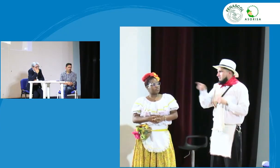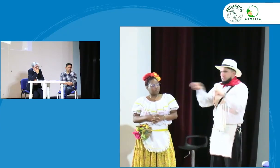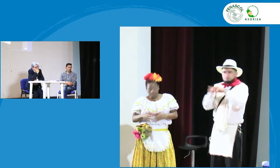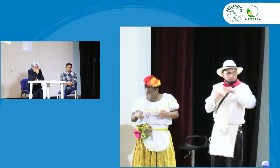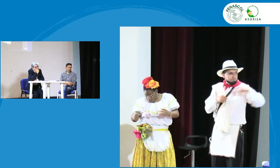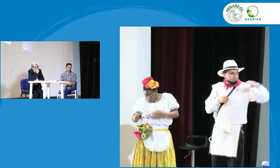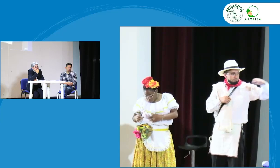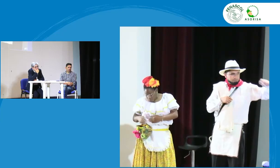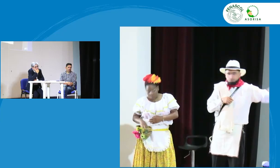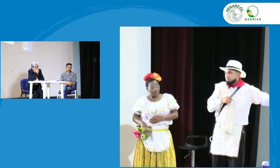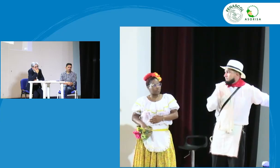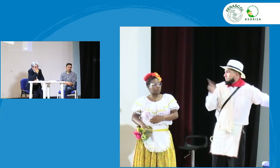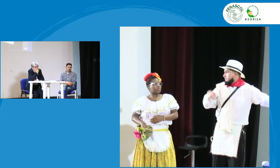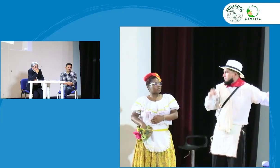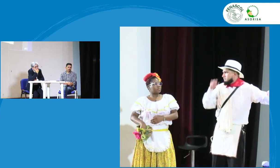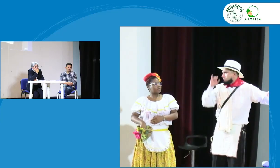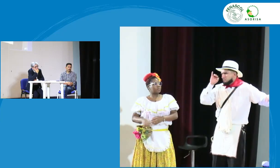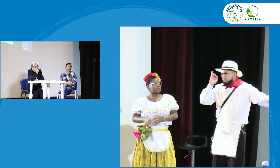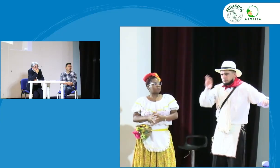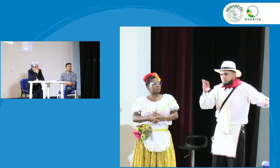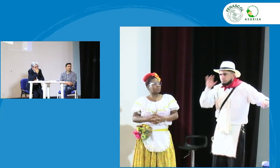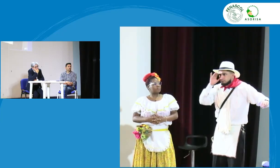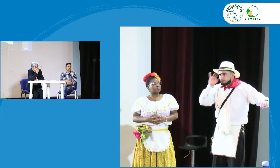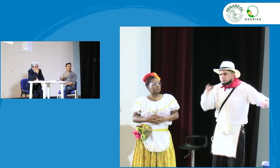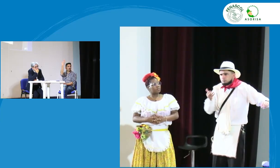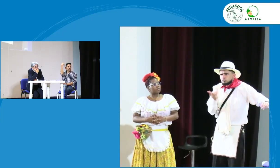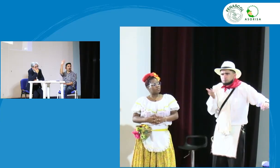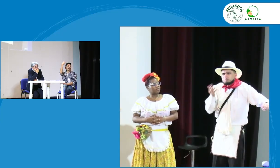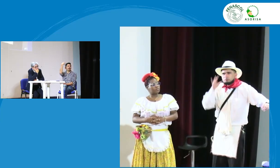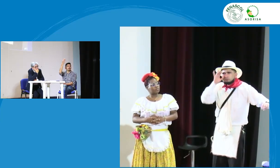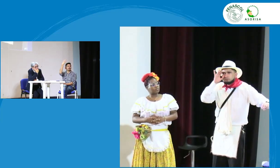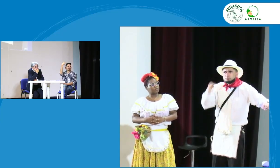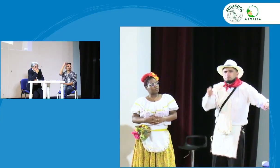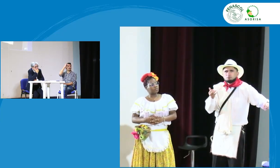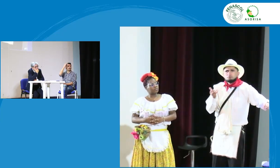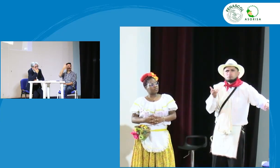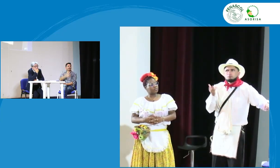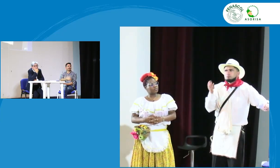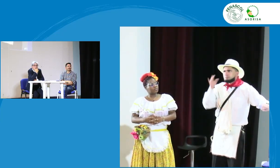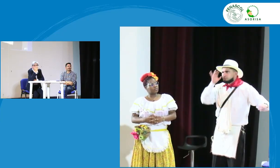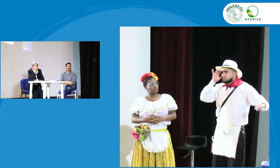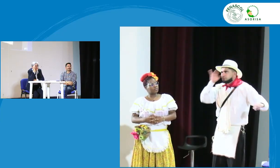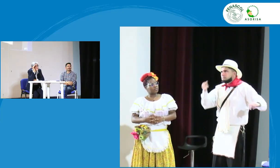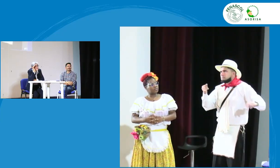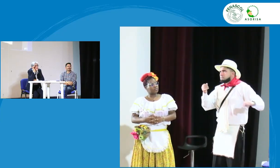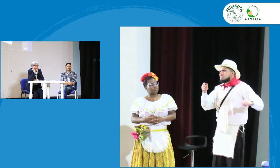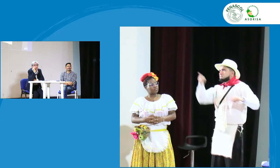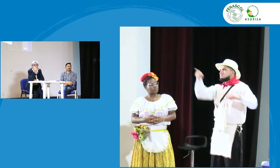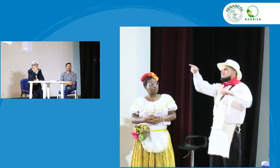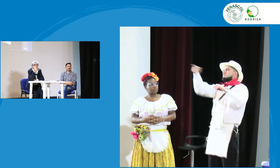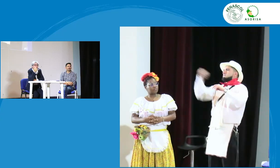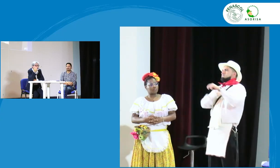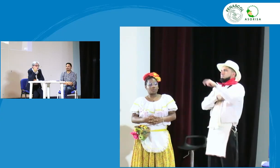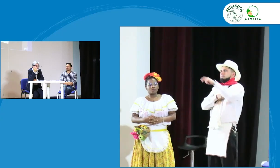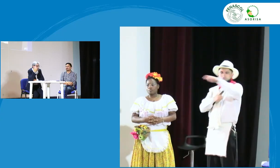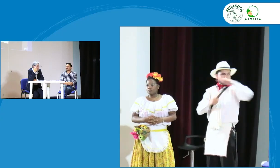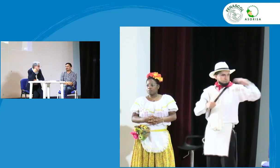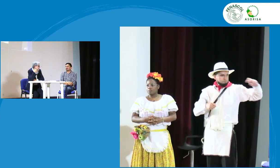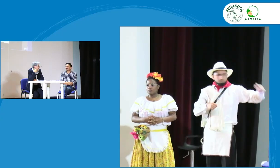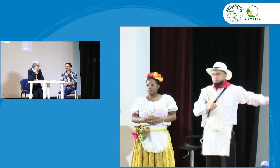pedimos a Giovanni, a Luzmari y a Jesús que venga por favor y haga parte de